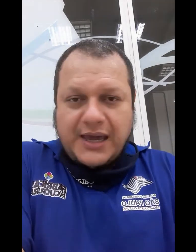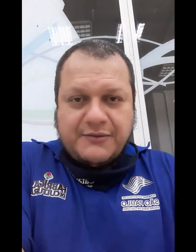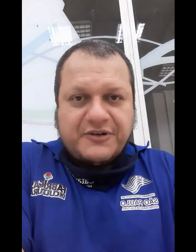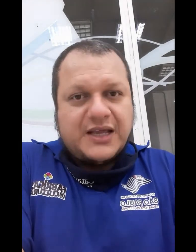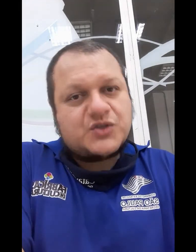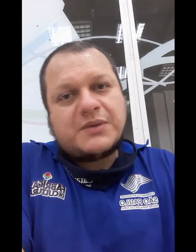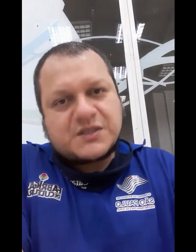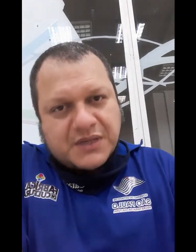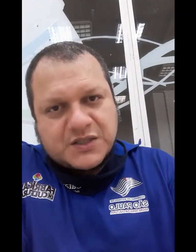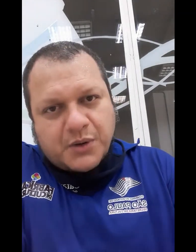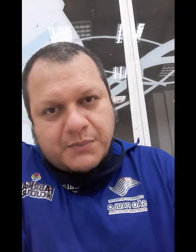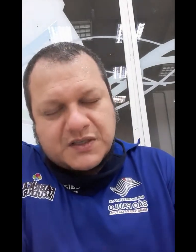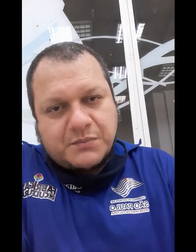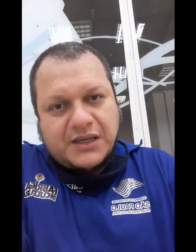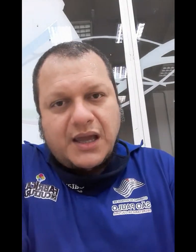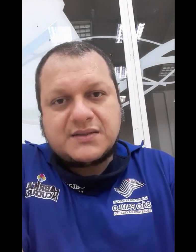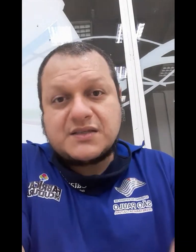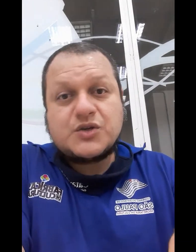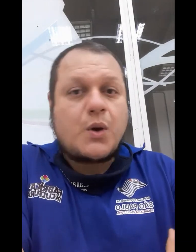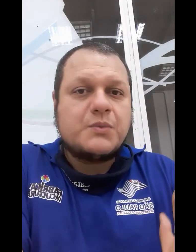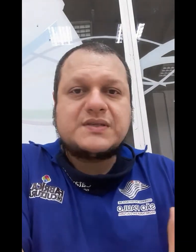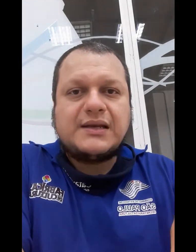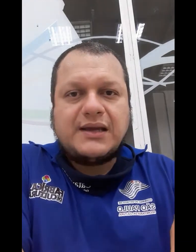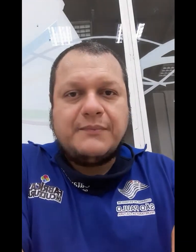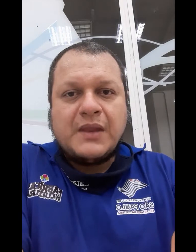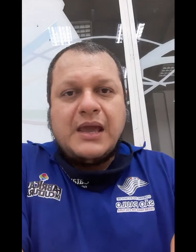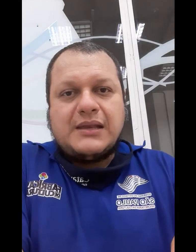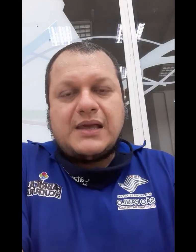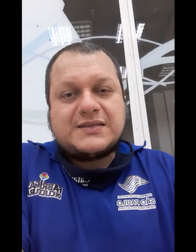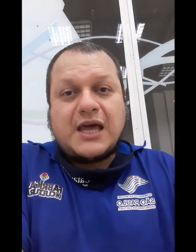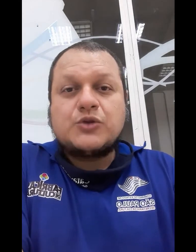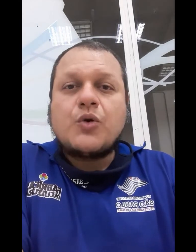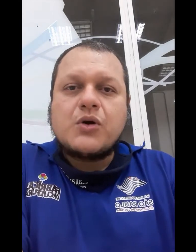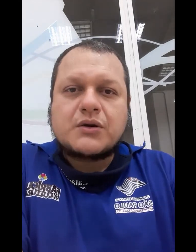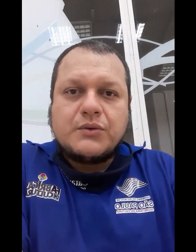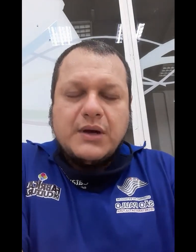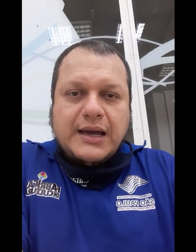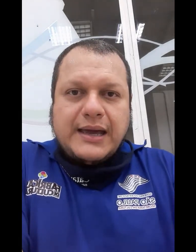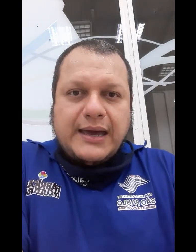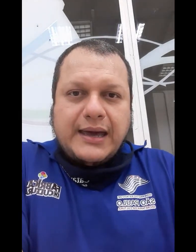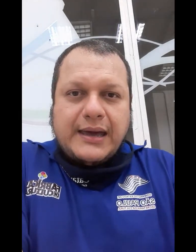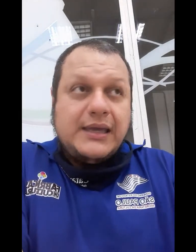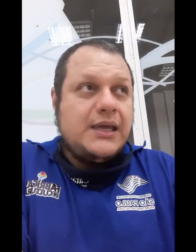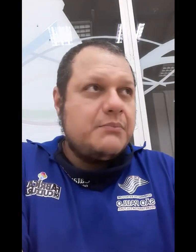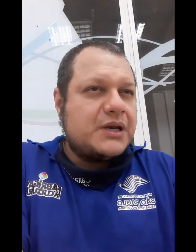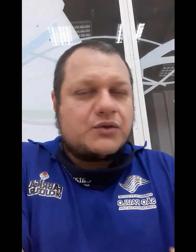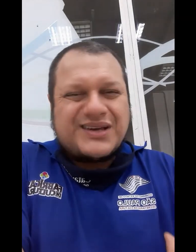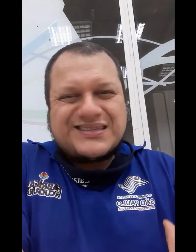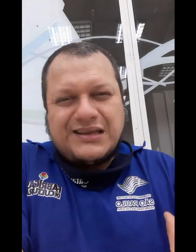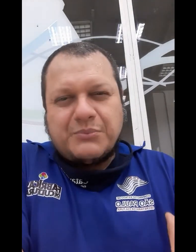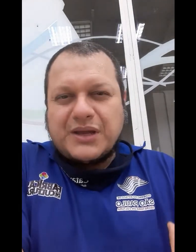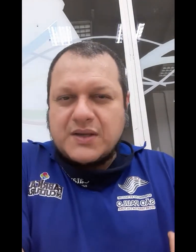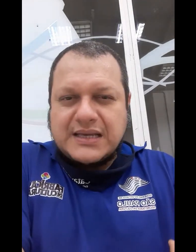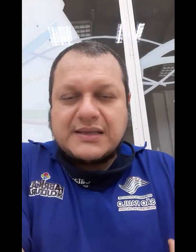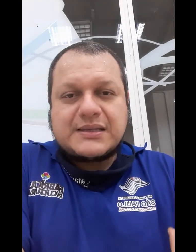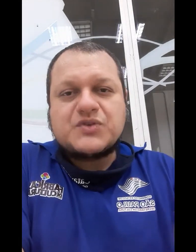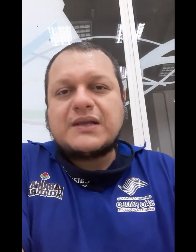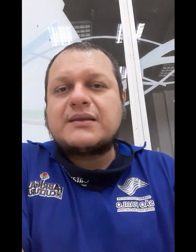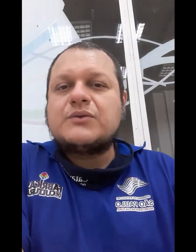falei sobre as minhas próprias experiências e de como seria esse retorno híbrido, assim, porque nós ainda estamos tentando